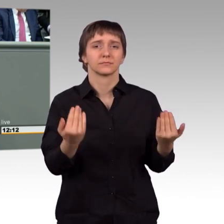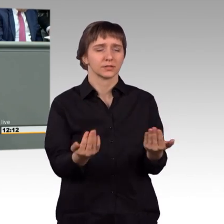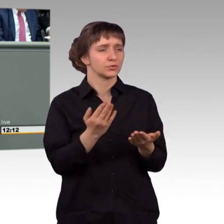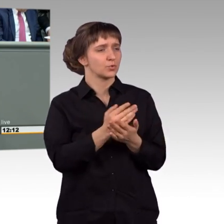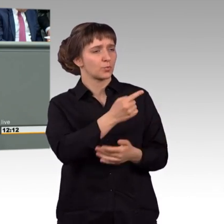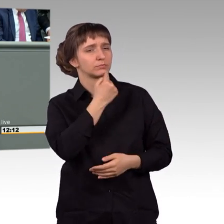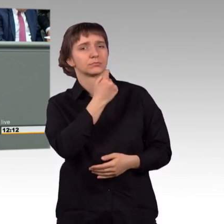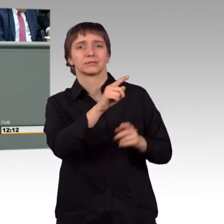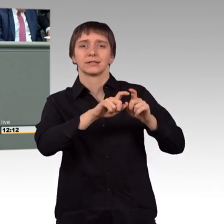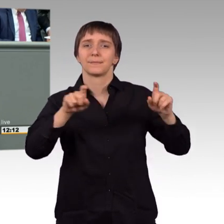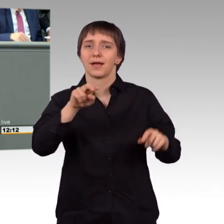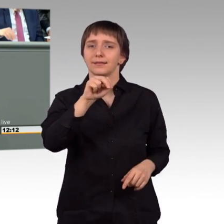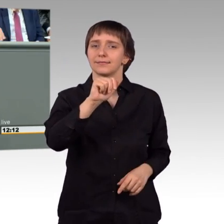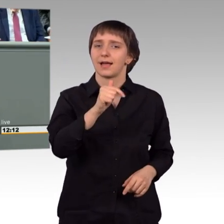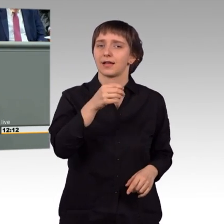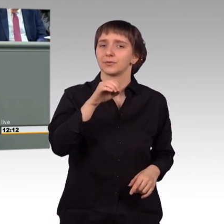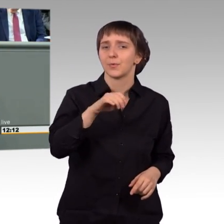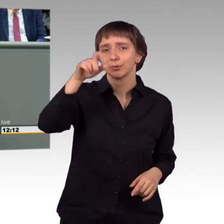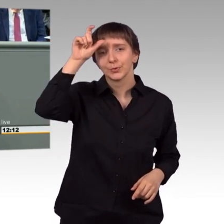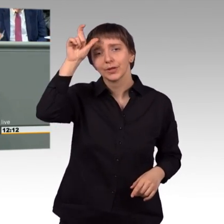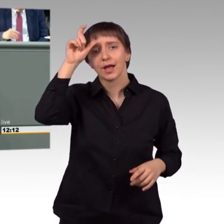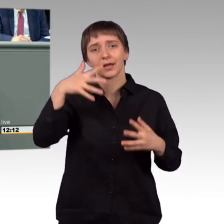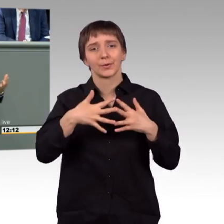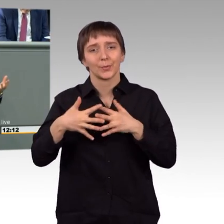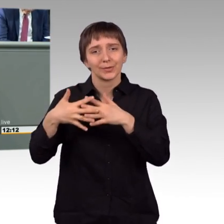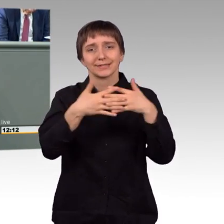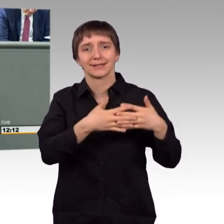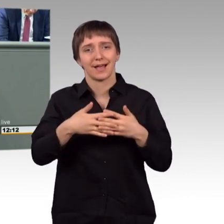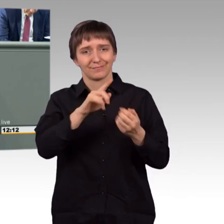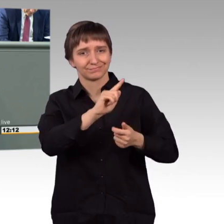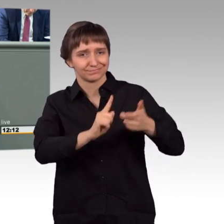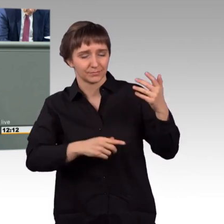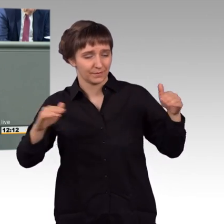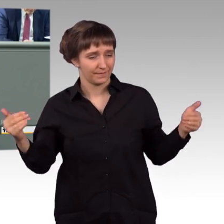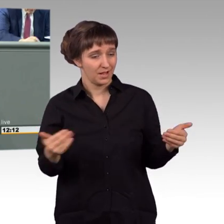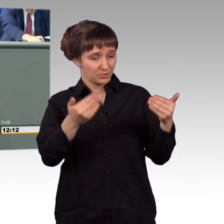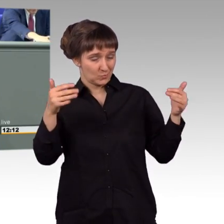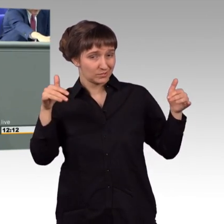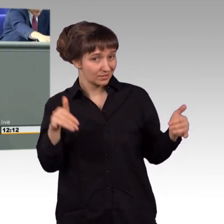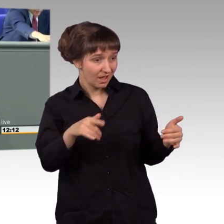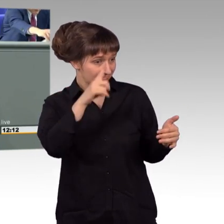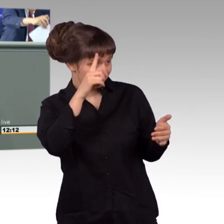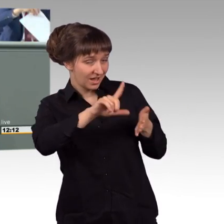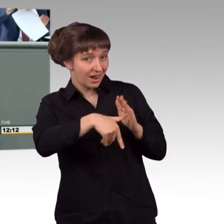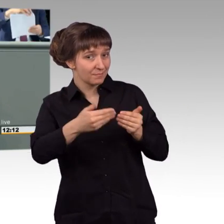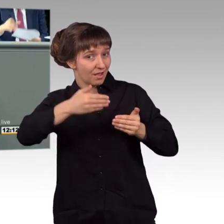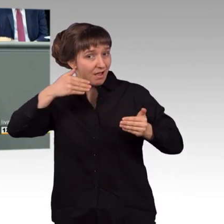der NATO und Türkei und USA und dass dieser Widerspruch da entstand, ich weiß nicht, ob Sie vor einem halben Jahr das vorausgesehen hätten, ist natürlich etwas, was die NATO